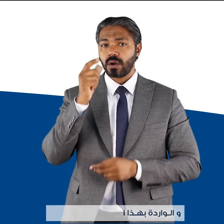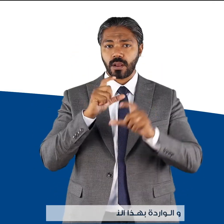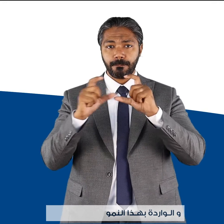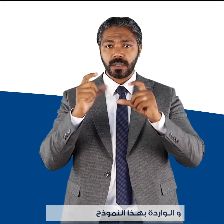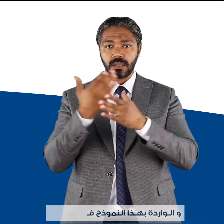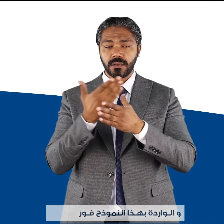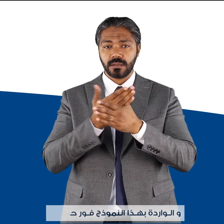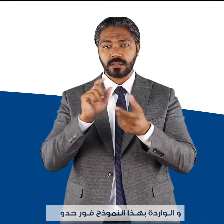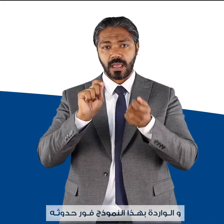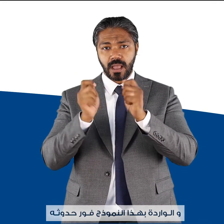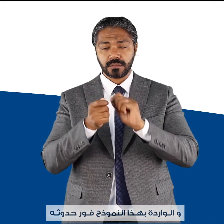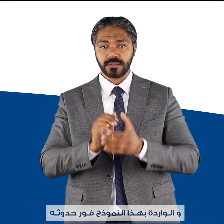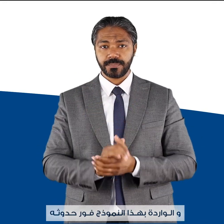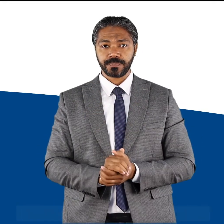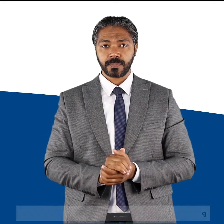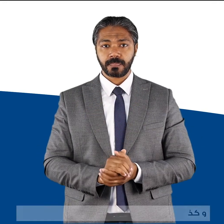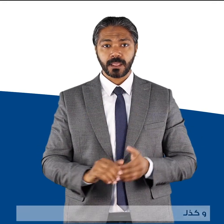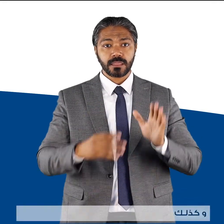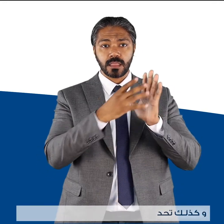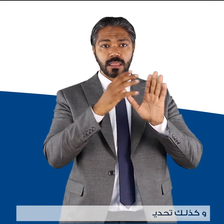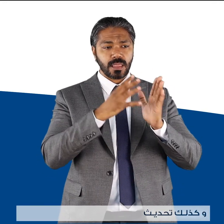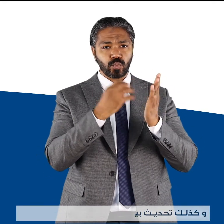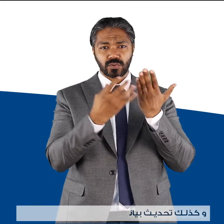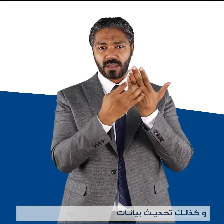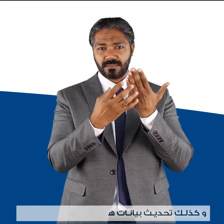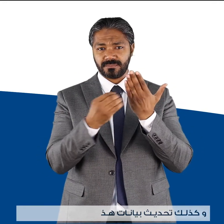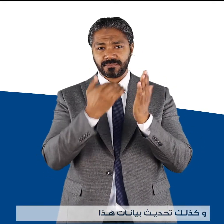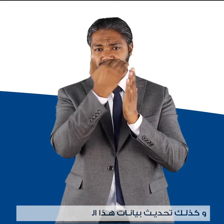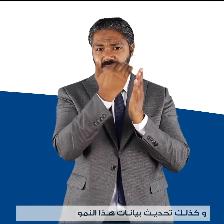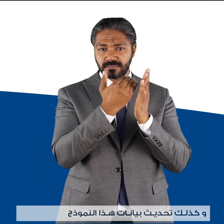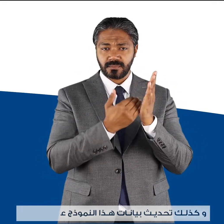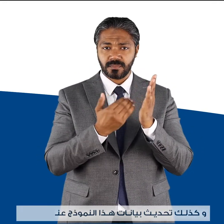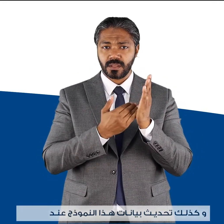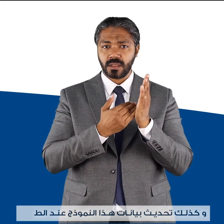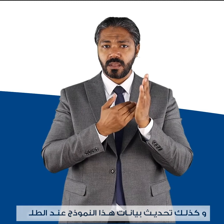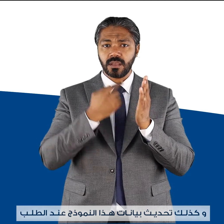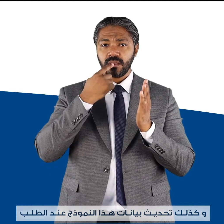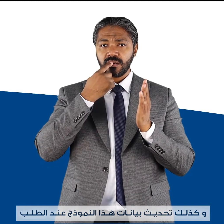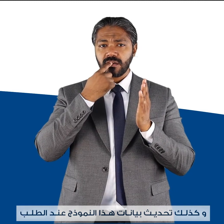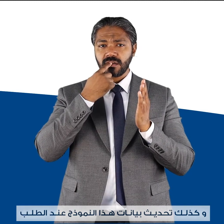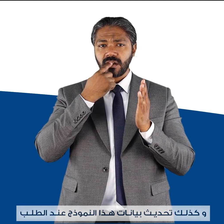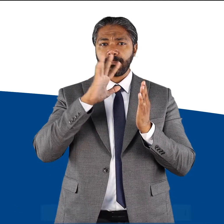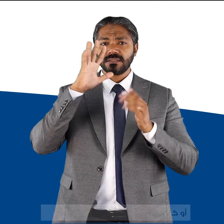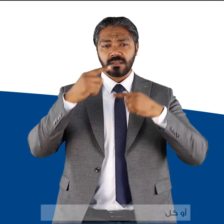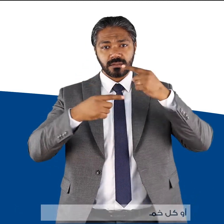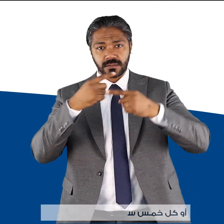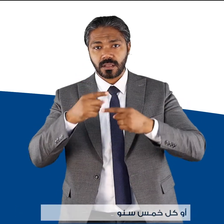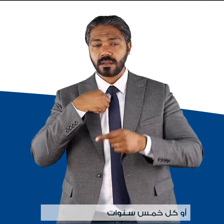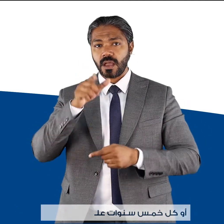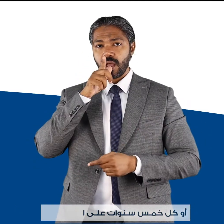النموذج فور حدوثه وكذلك تحديث بيانات هذا النموذج عند الطلب أو كل خمس سنوات